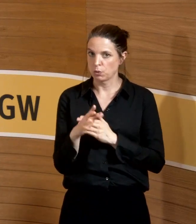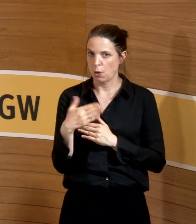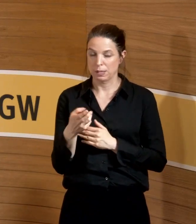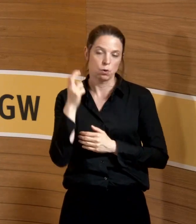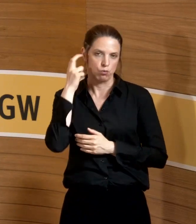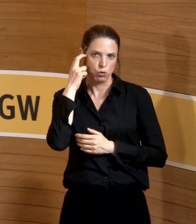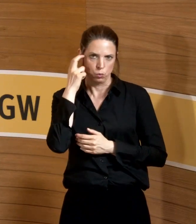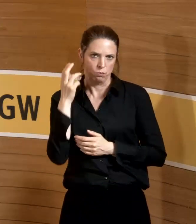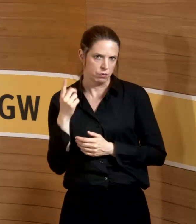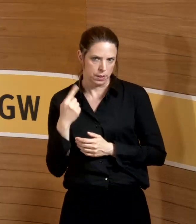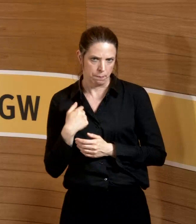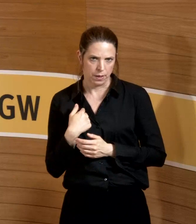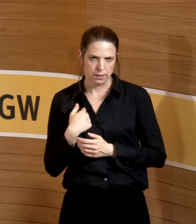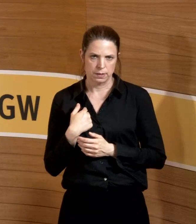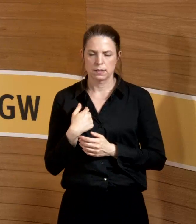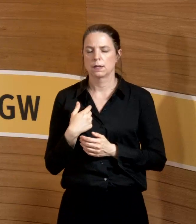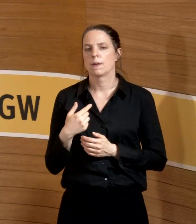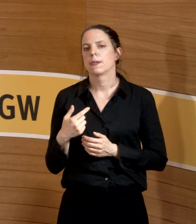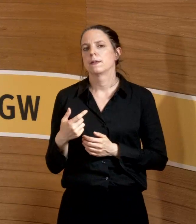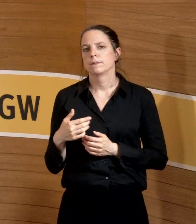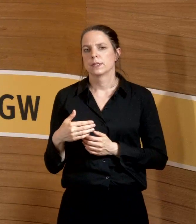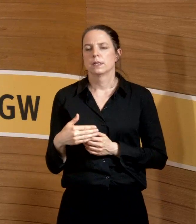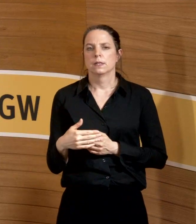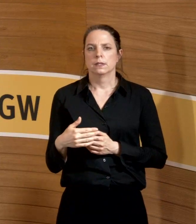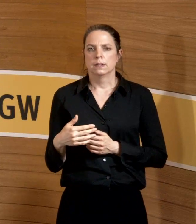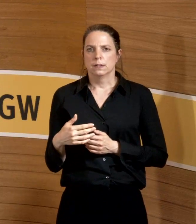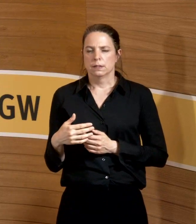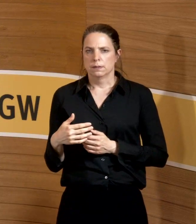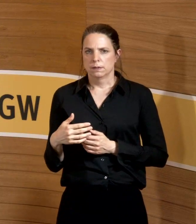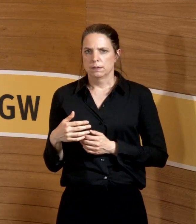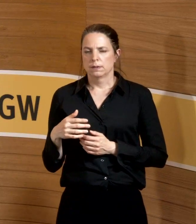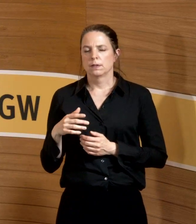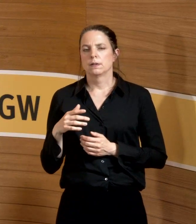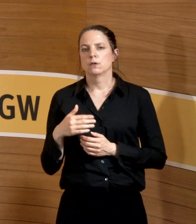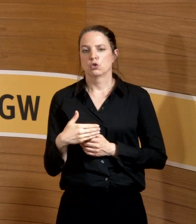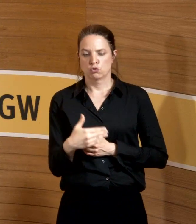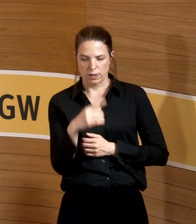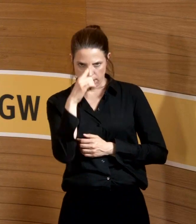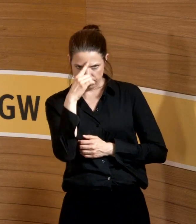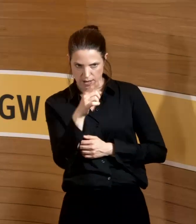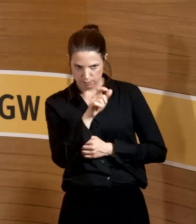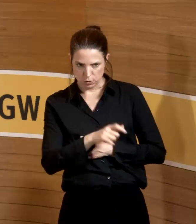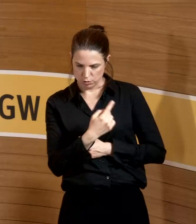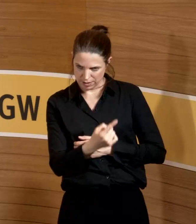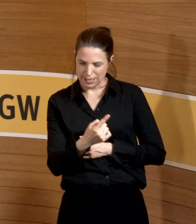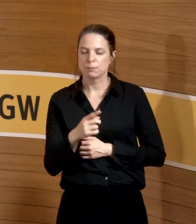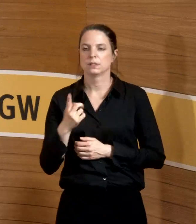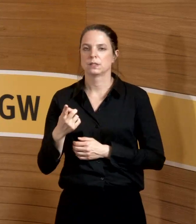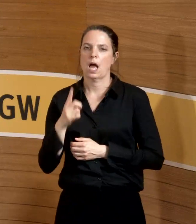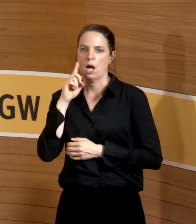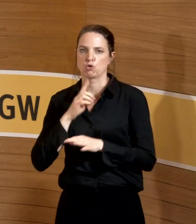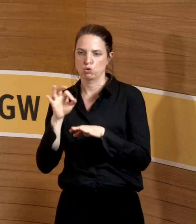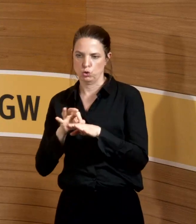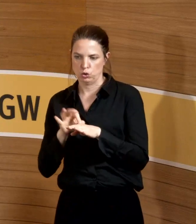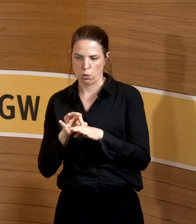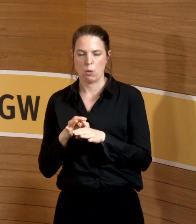vernünftig ist. Nach der Schwangeren weiß der Gynäkologe meist als Zweiter, dass da eine Schwangerschaft ist. Der kann mal kurz fragen,